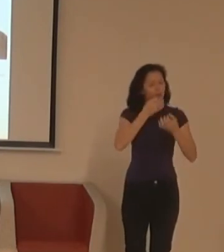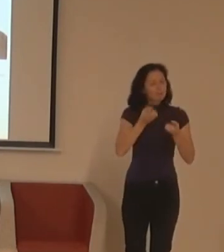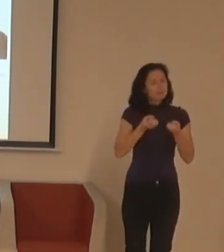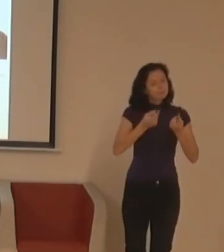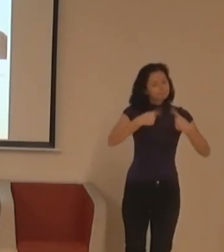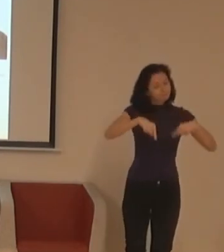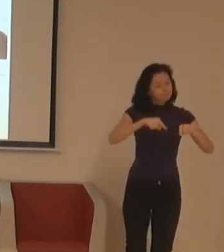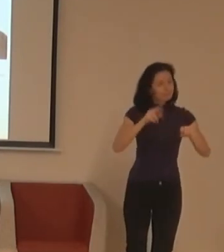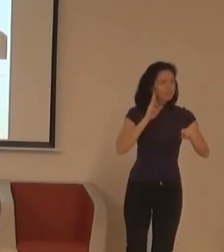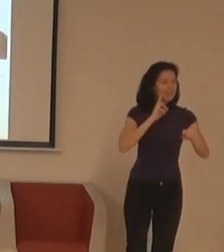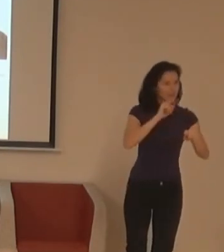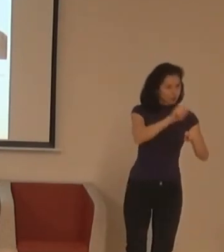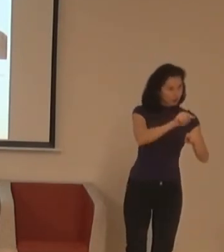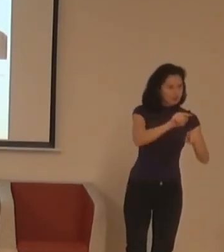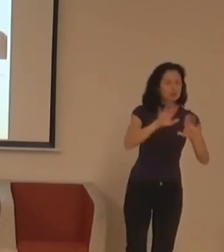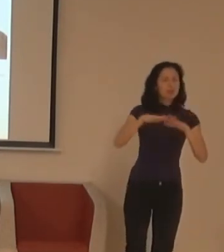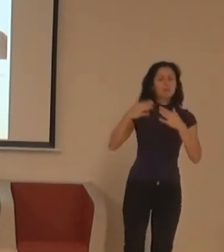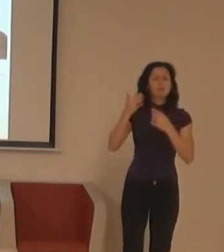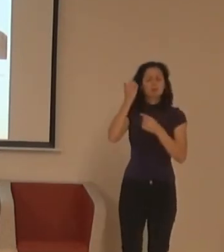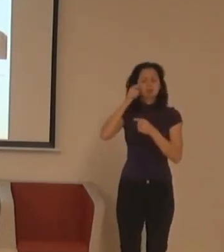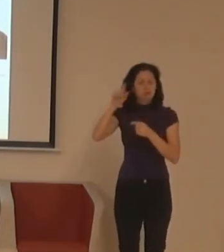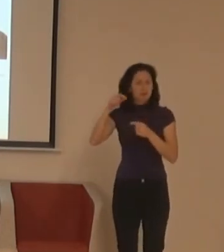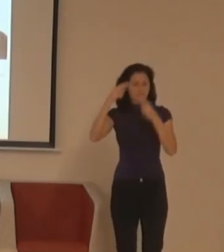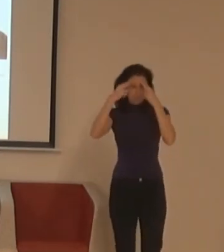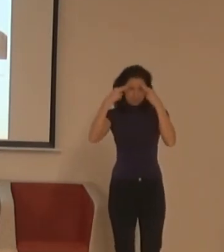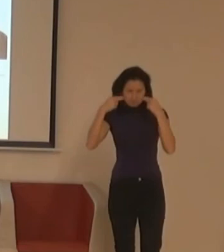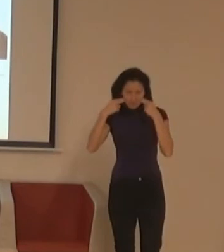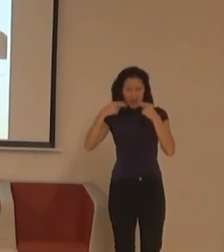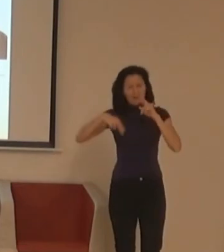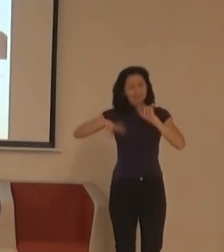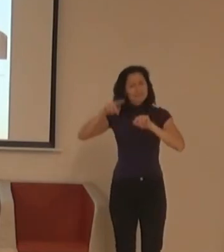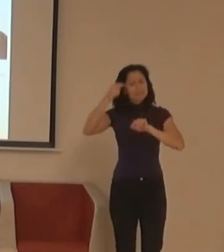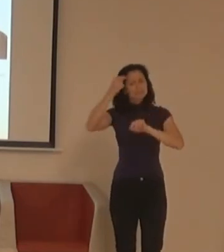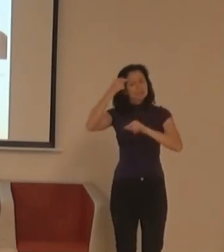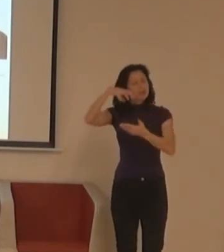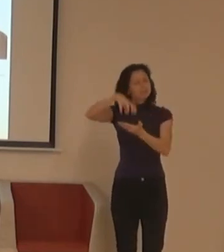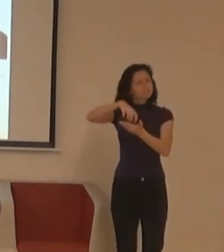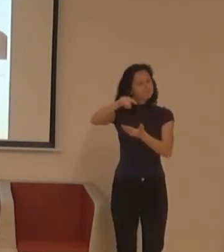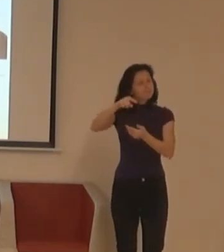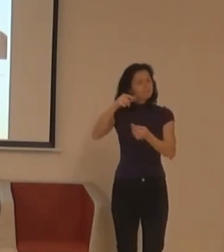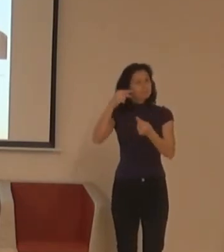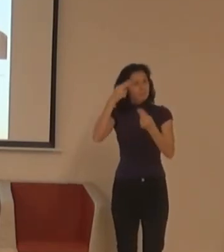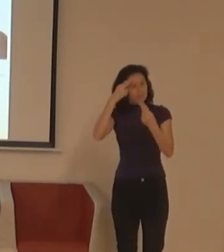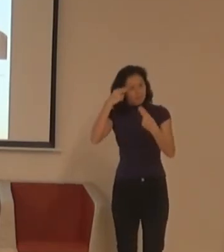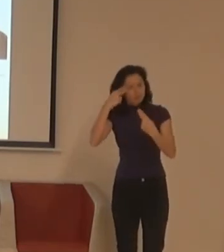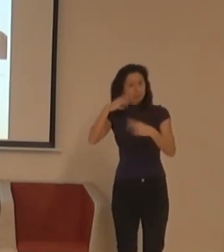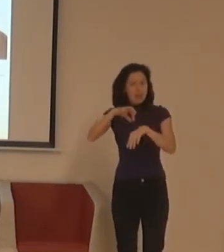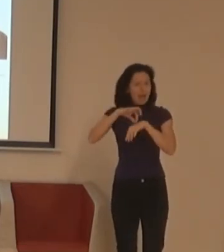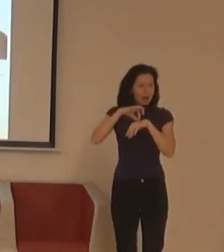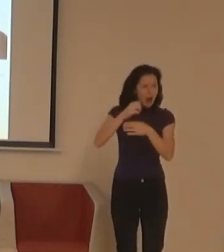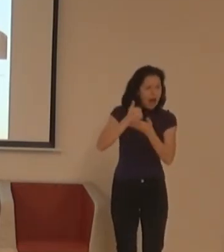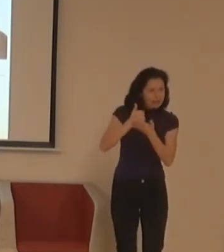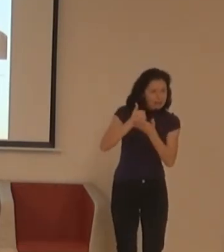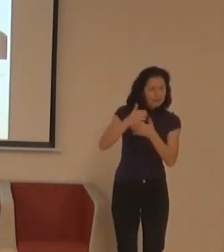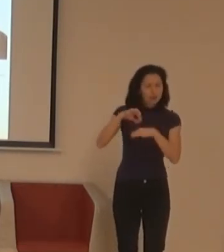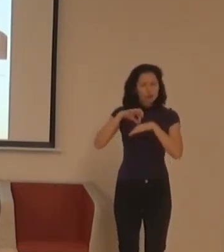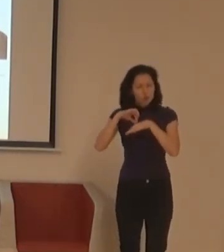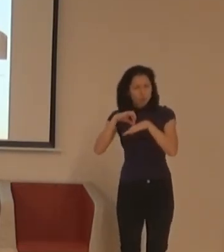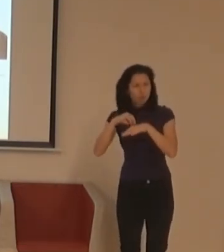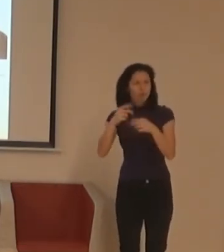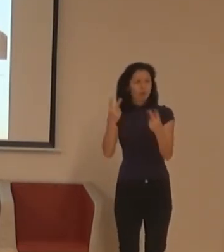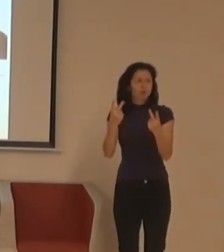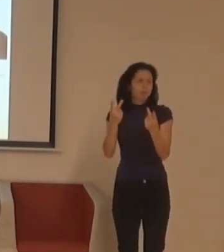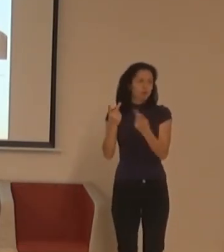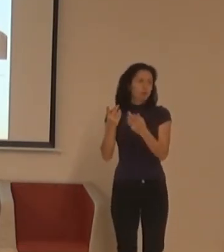že tam byl člověk, který byl nevidomej a slabozrětej a řešili prošklování lidí ve vztahu k asistence a doprovodu lidí se zrakovým postižením, nebo přístupnost